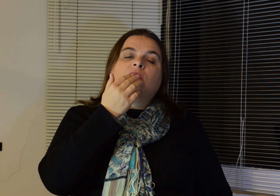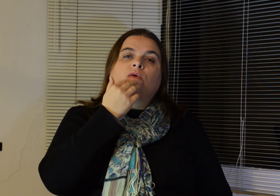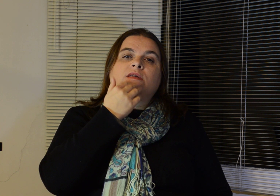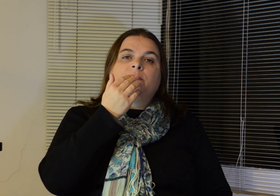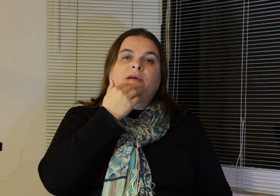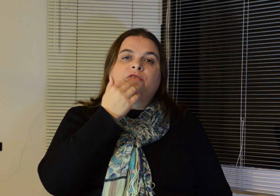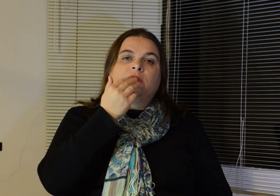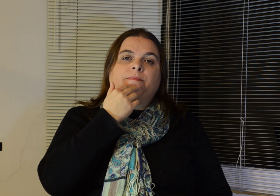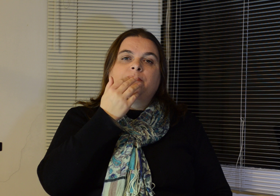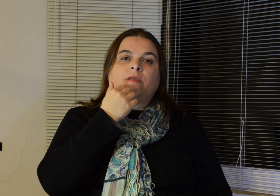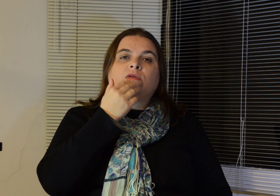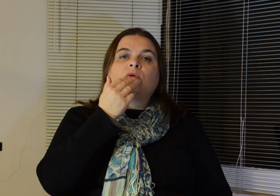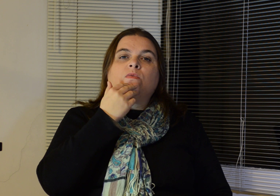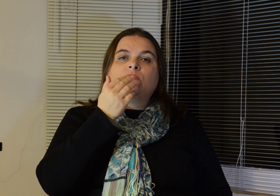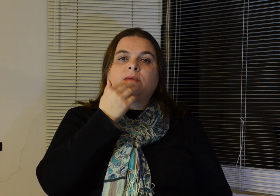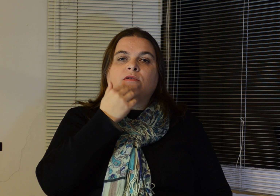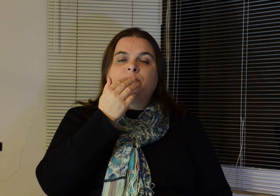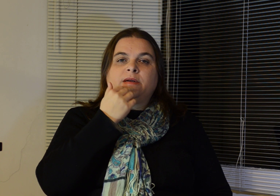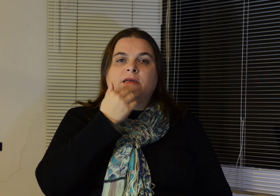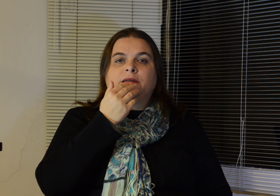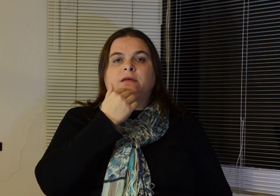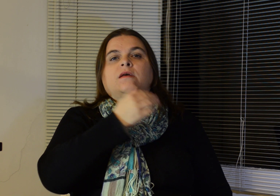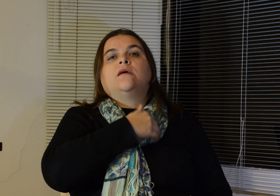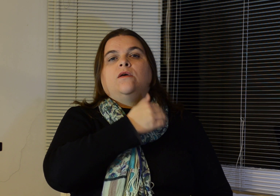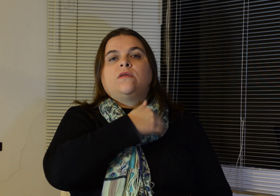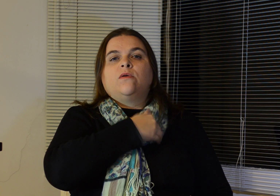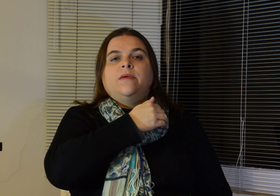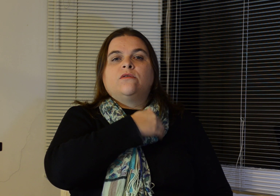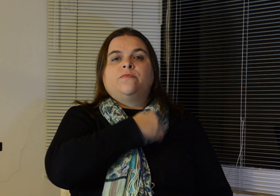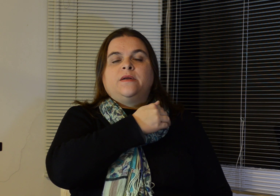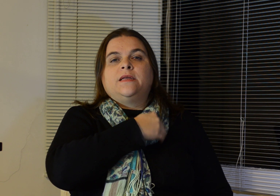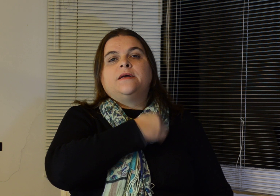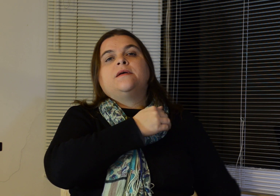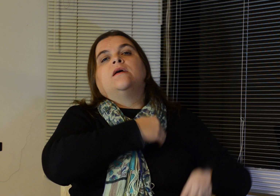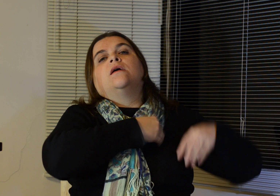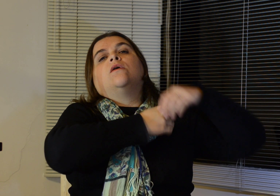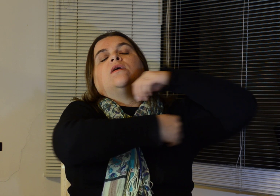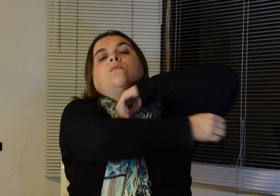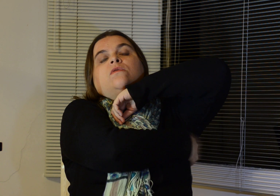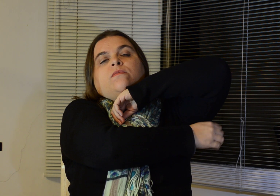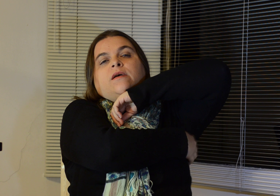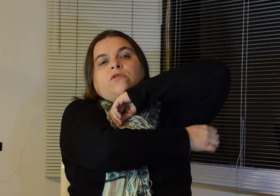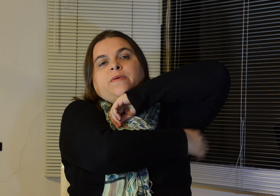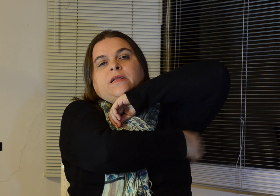coisa na minha vida. Eu tenho muito medo de perder. Eu tenho medo de perder, eu tenho muito medo de perder.